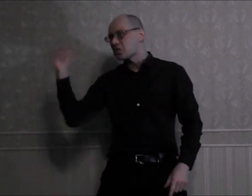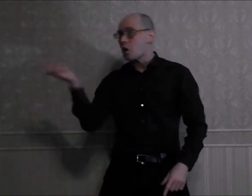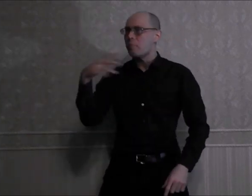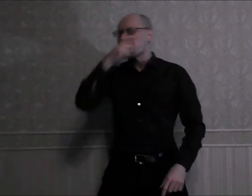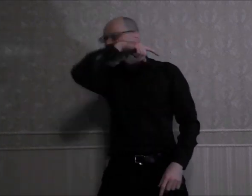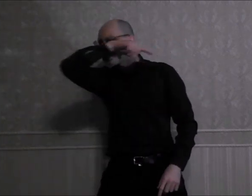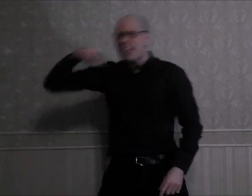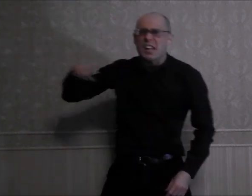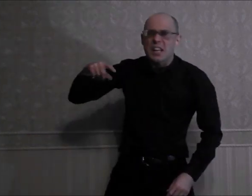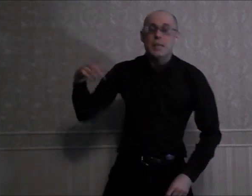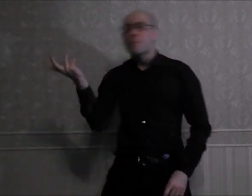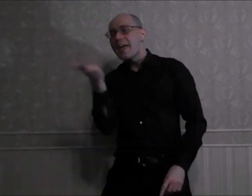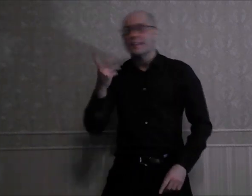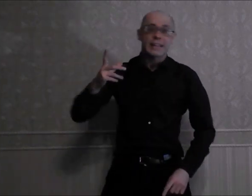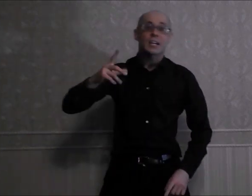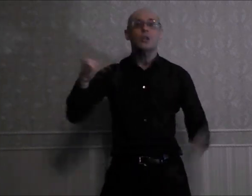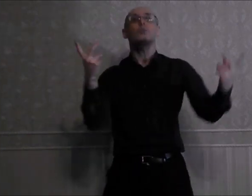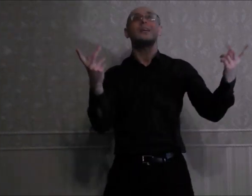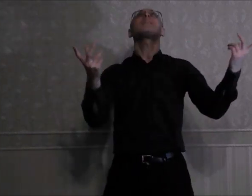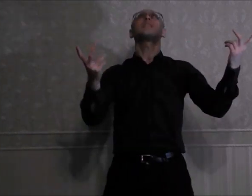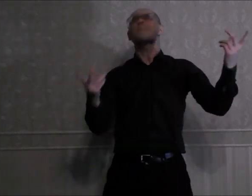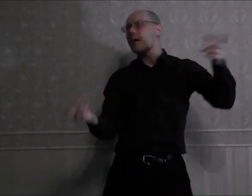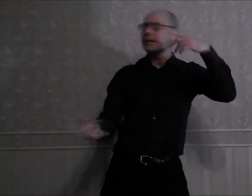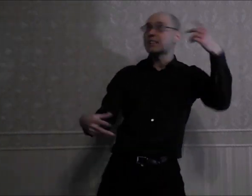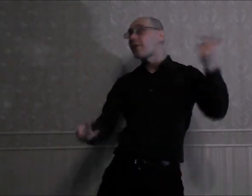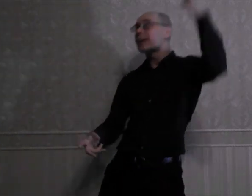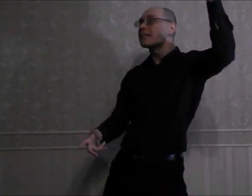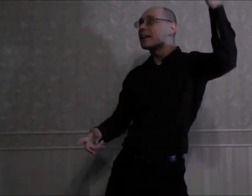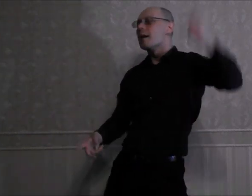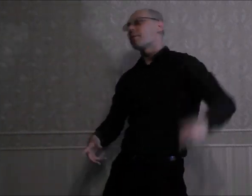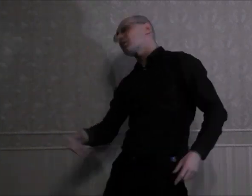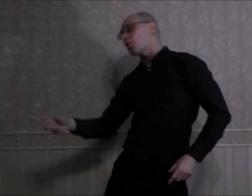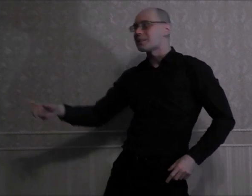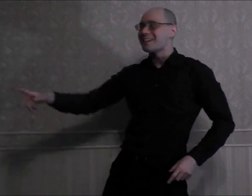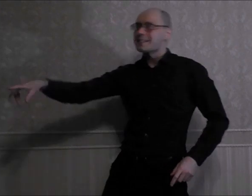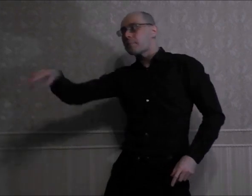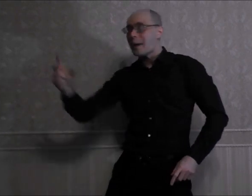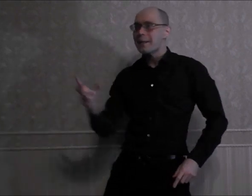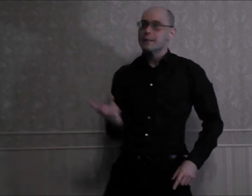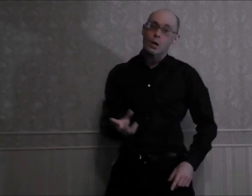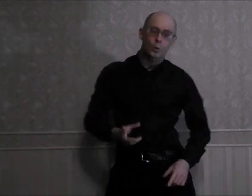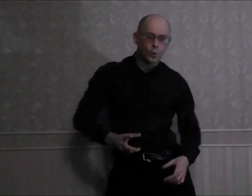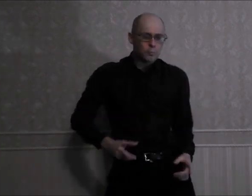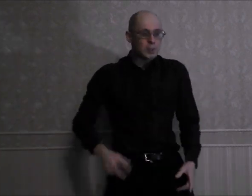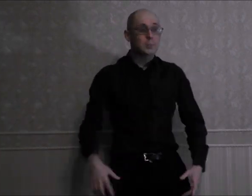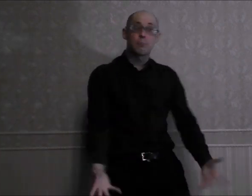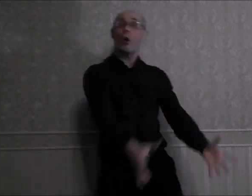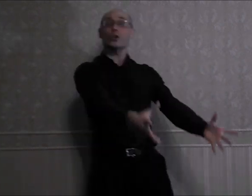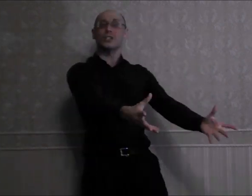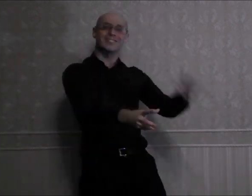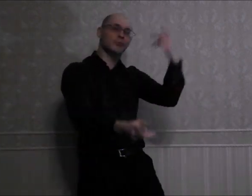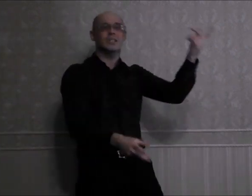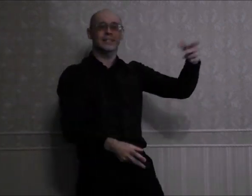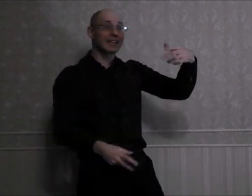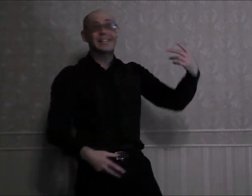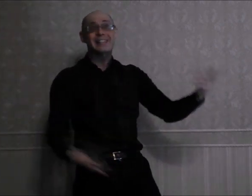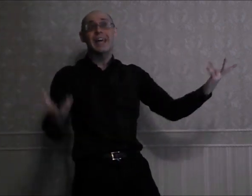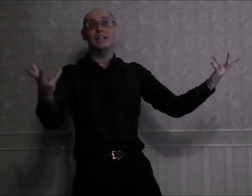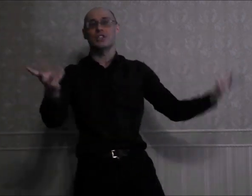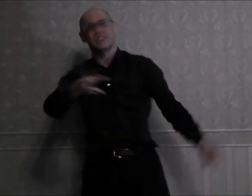сопли утри, Теперь ты крут и все бабы твои Простой слесарь Петя купит Порше, Всем жить станет легче,